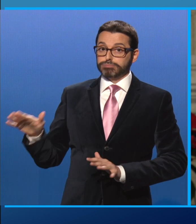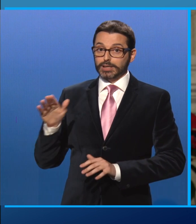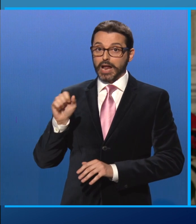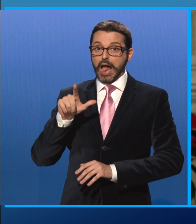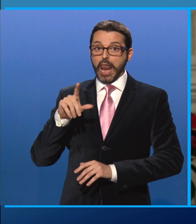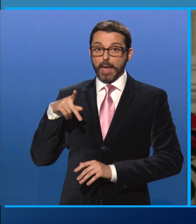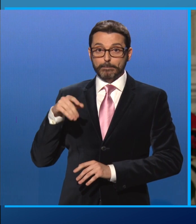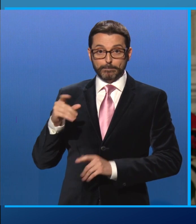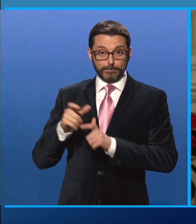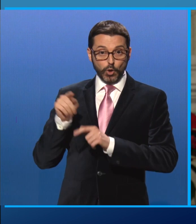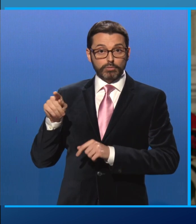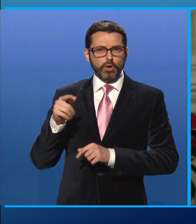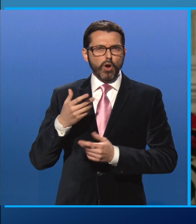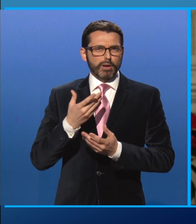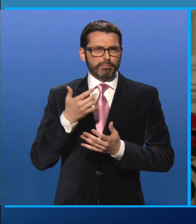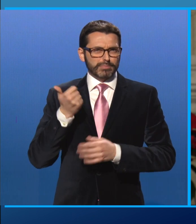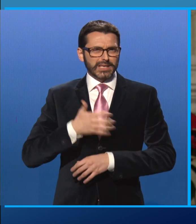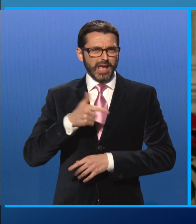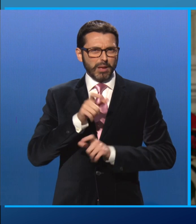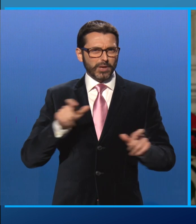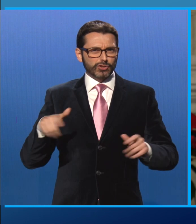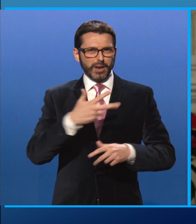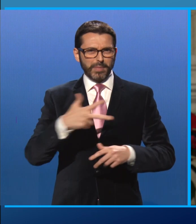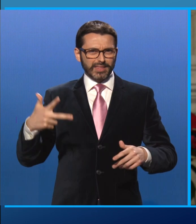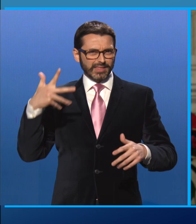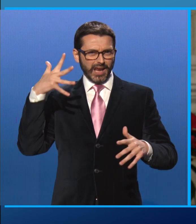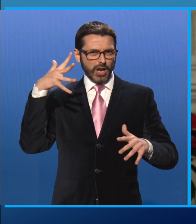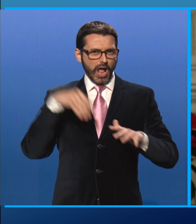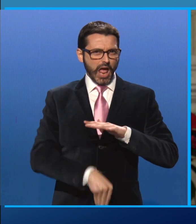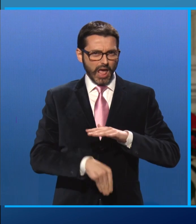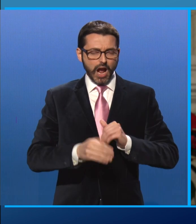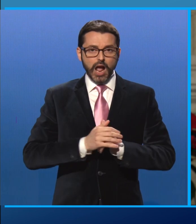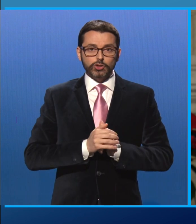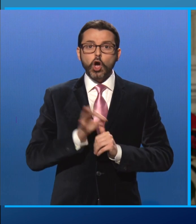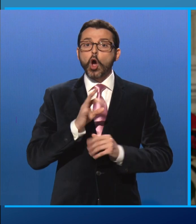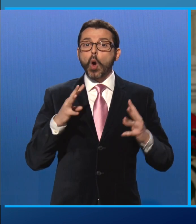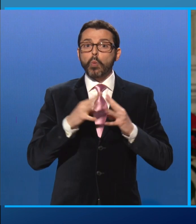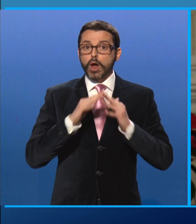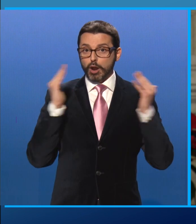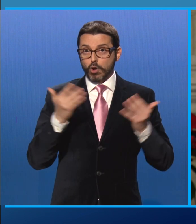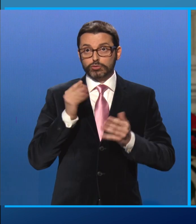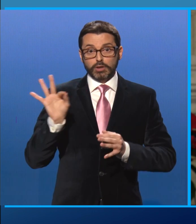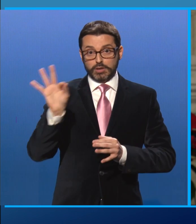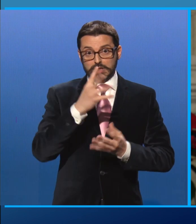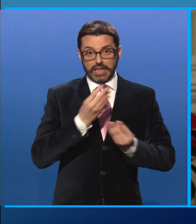annegate nel Mediterraneo e alle tante guerre in atto nel mondo. E non accettano che l'Europa,